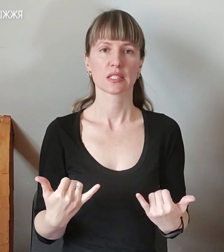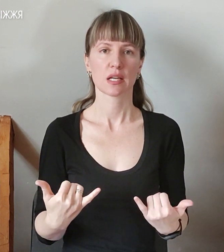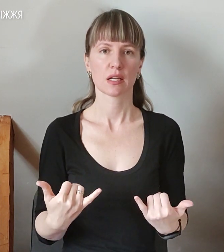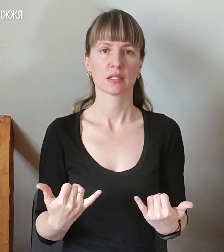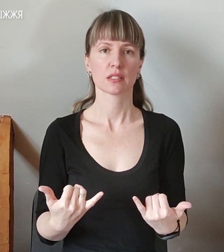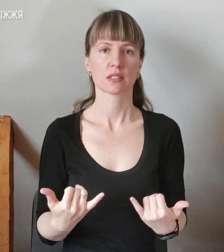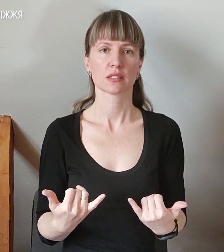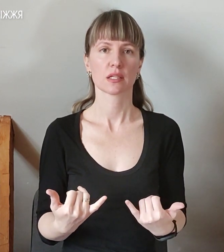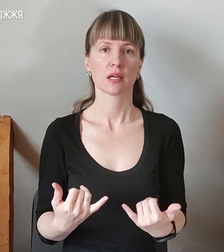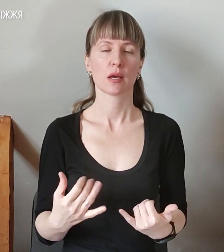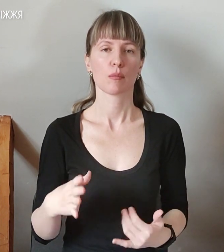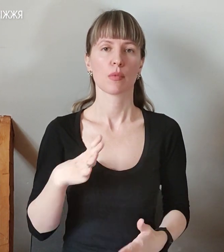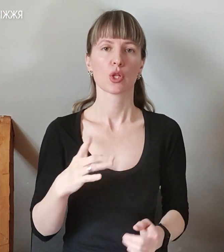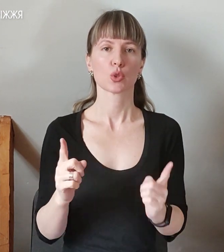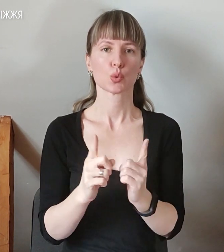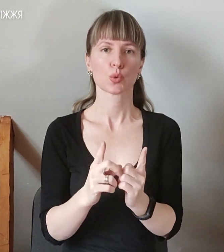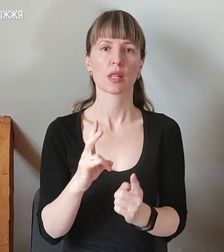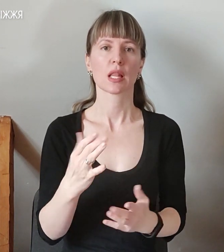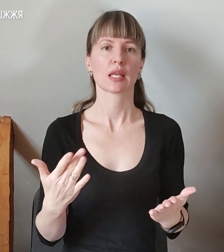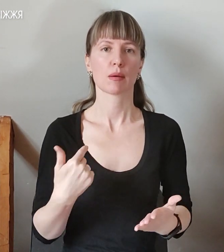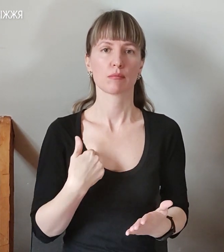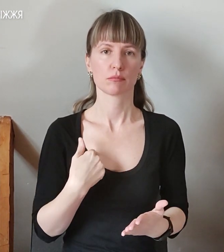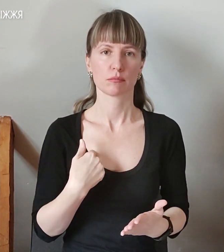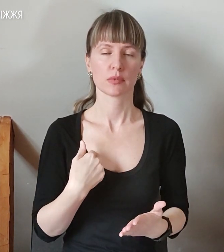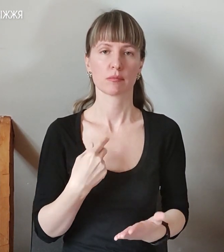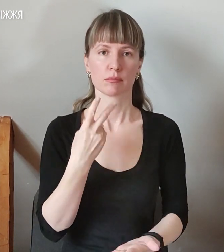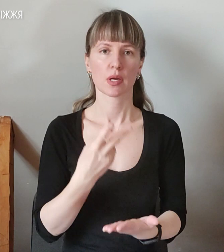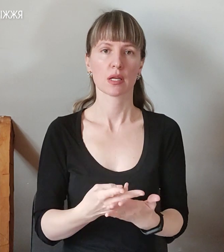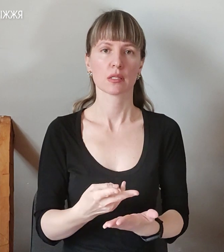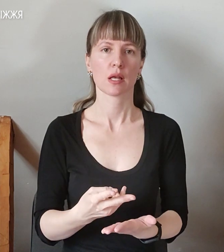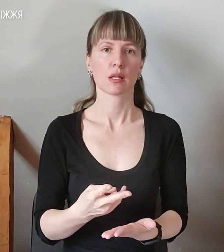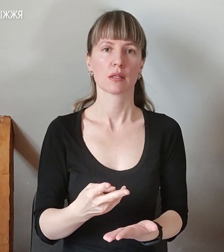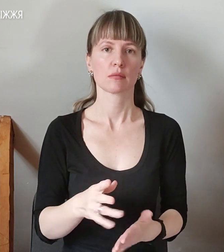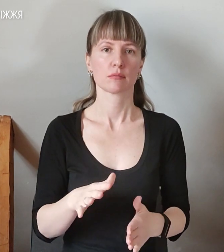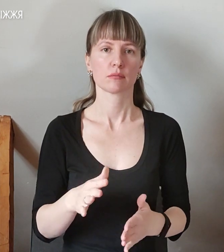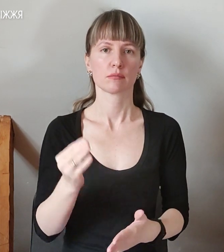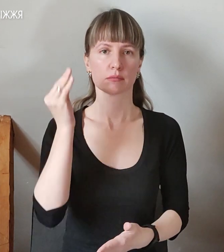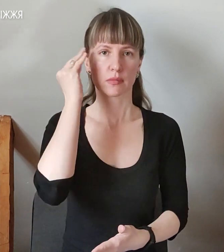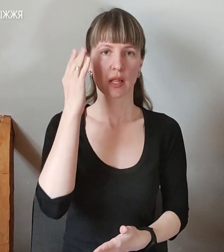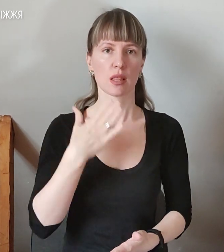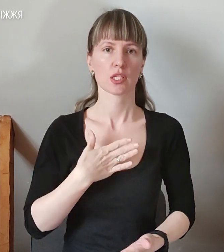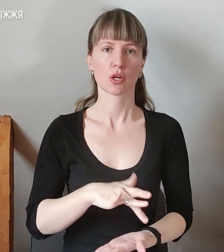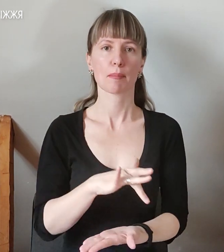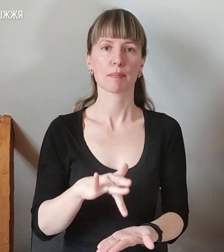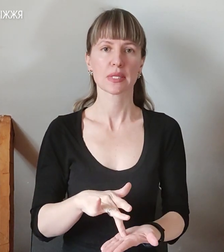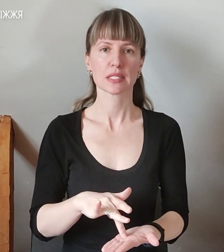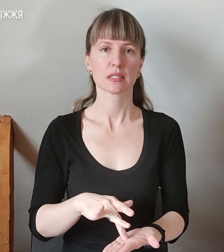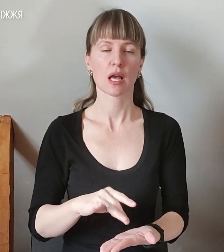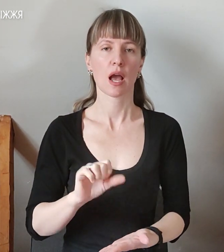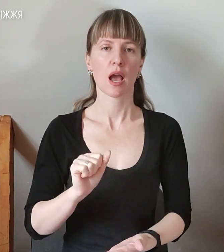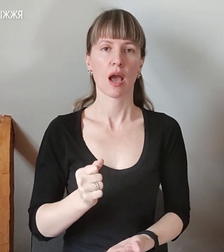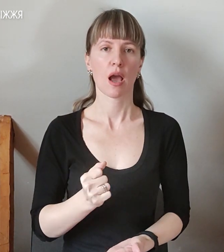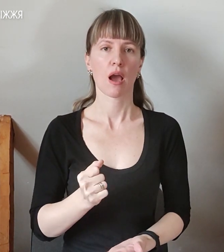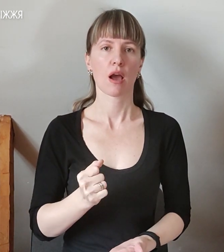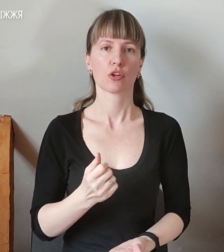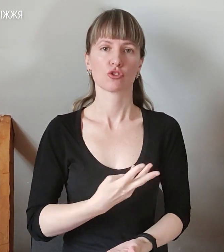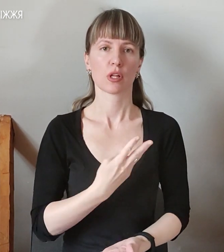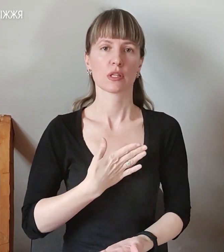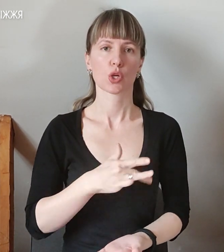зустріч, якій ми довели позицію нашого міста на позицію наших містян, що атомна